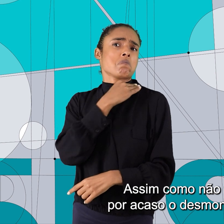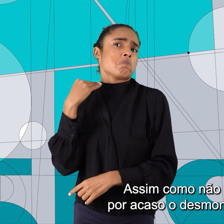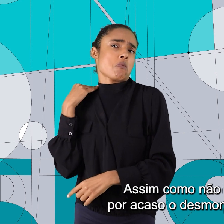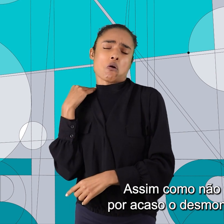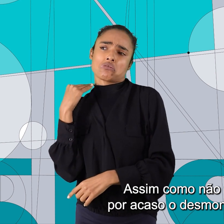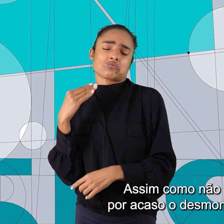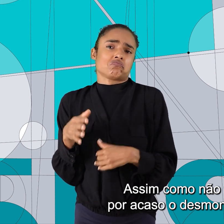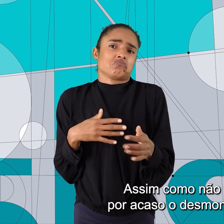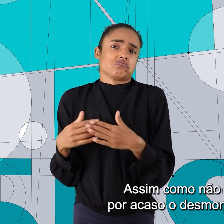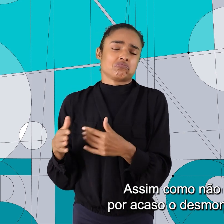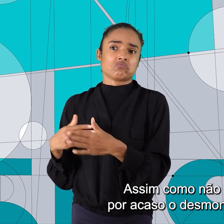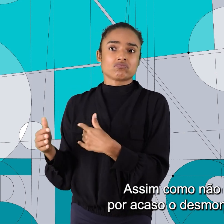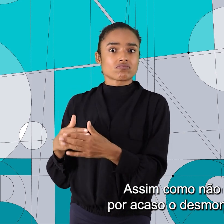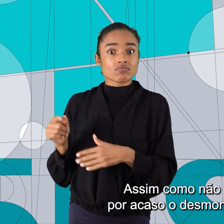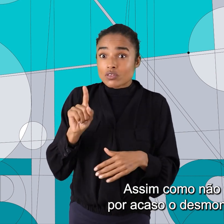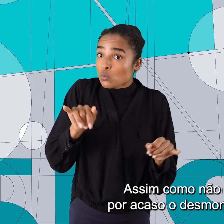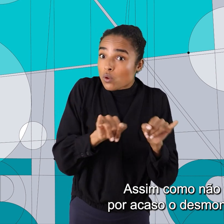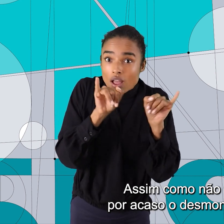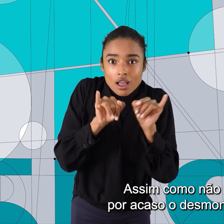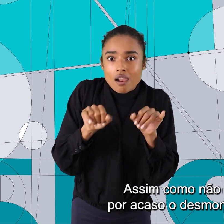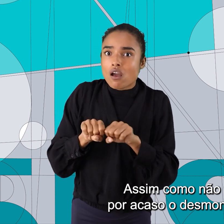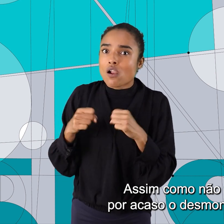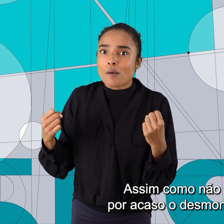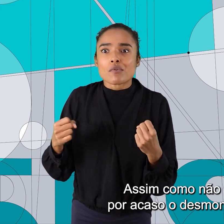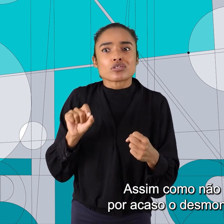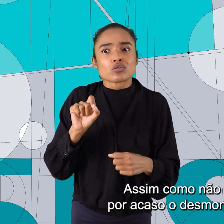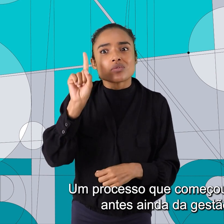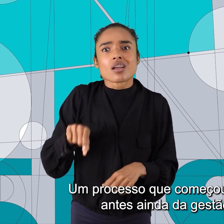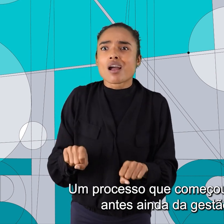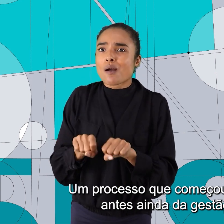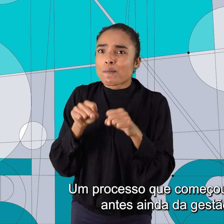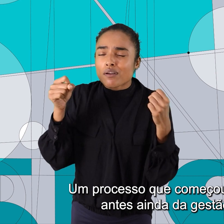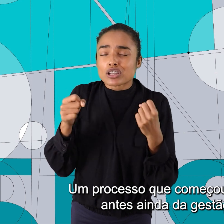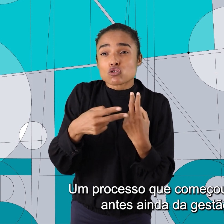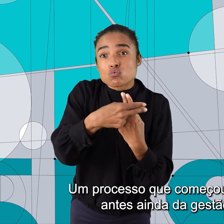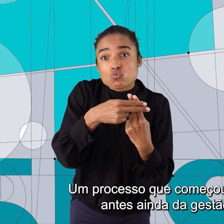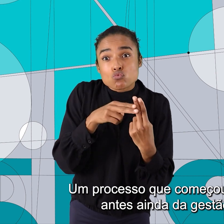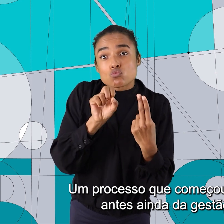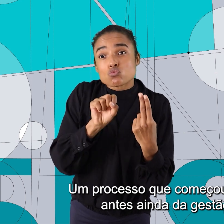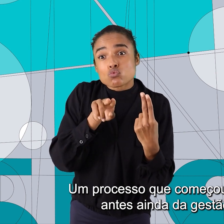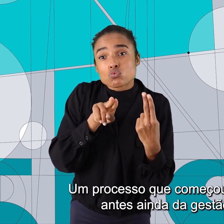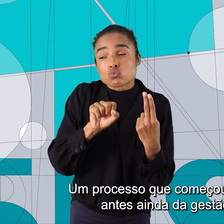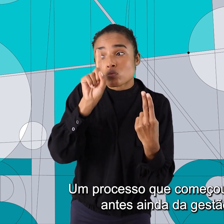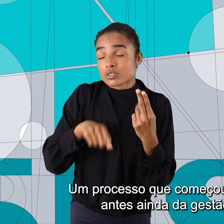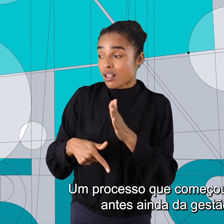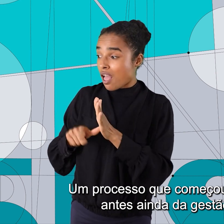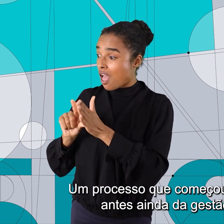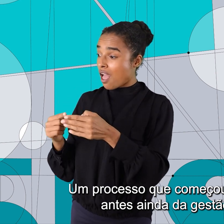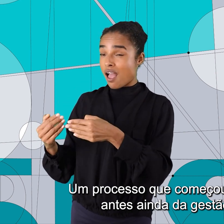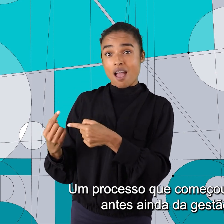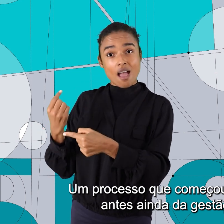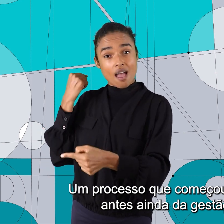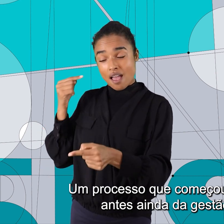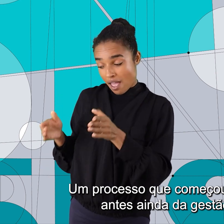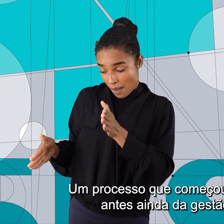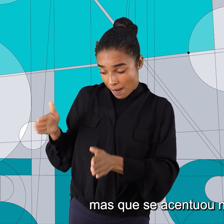Assim como não tem sido por acaso o desmonte do SUS. Um processo que começou há algum tempo, antes ainda da gestão